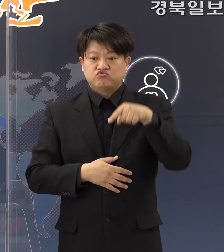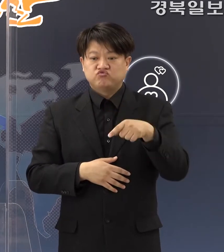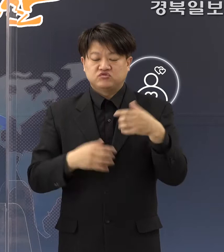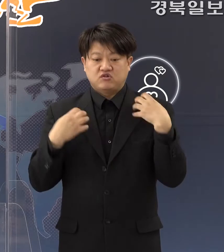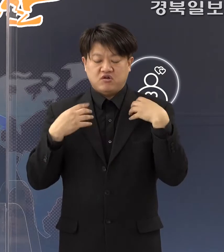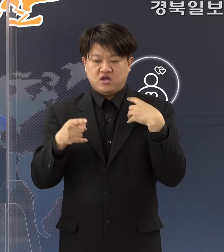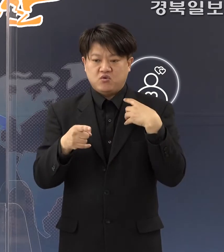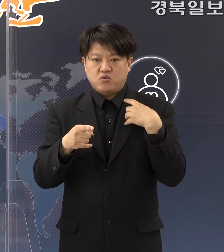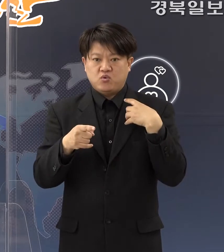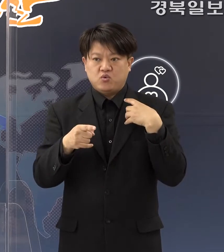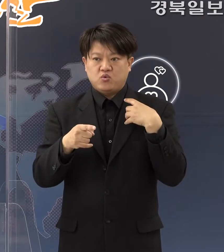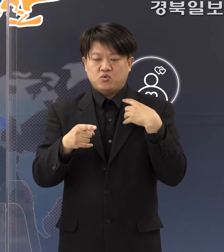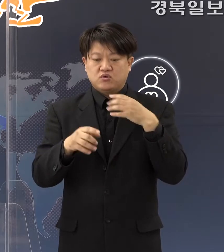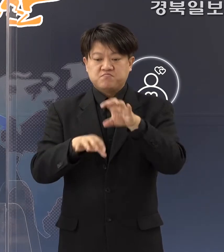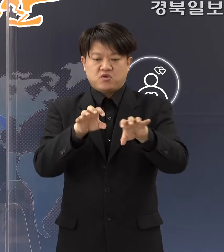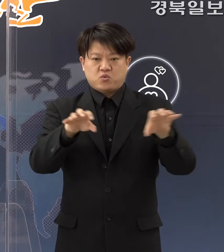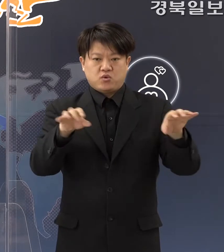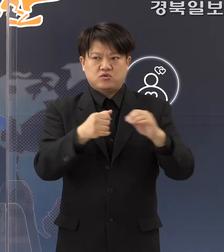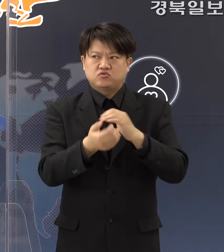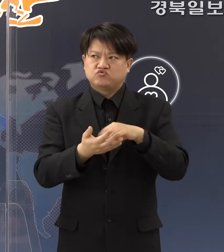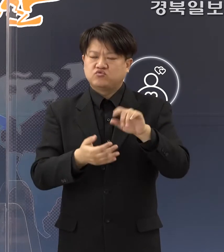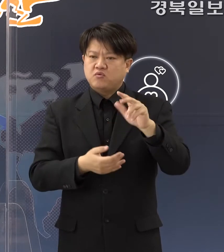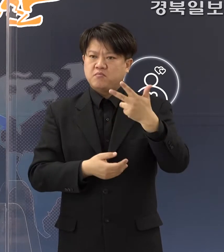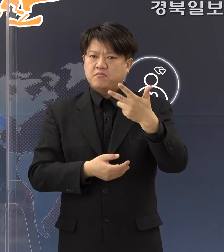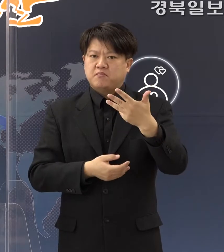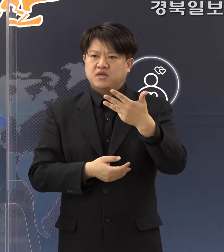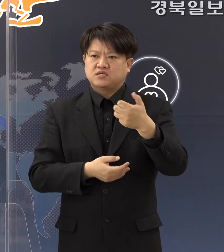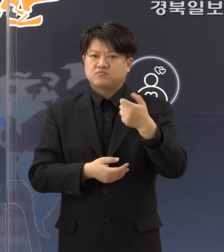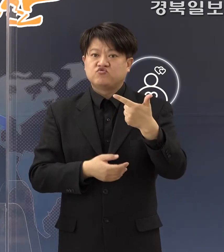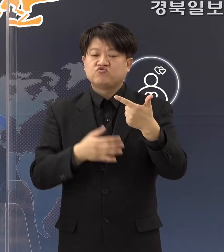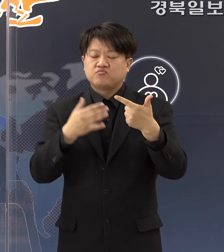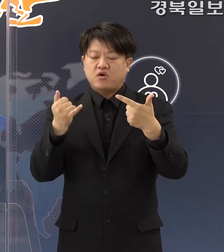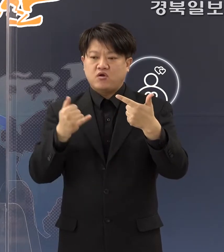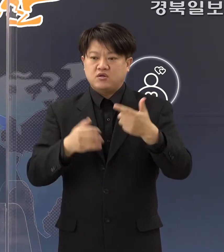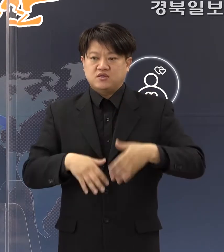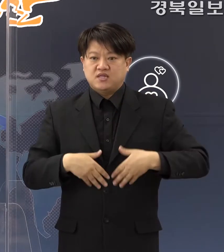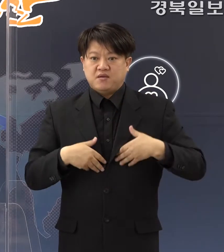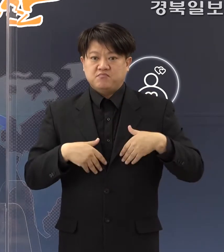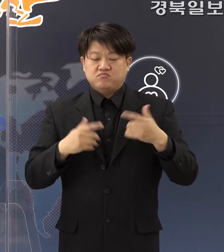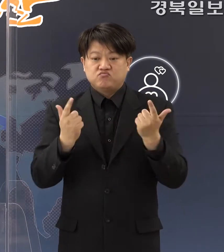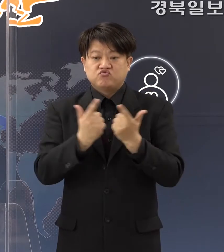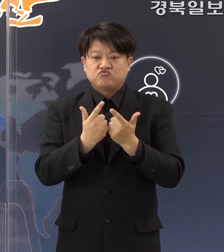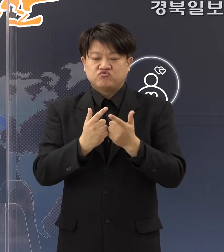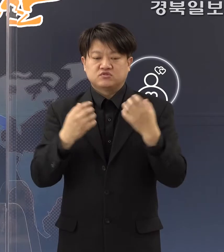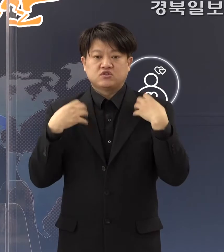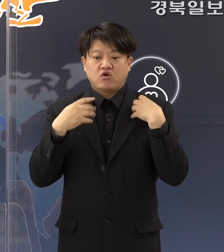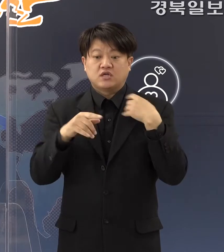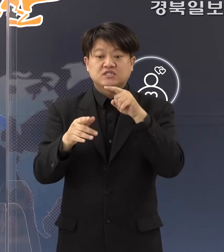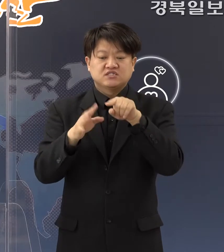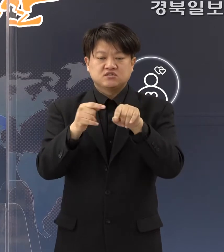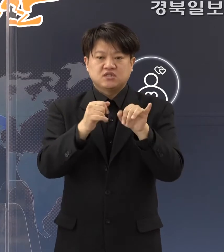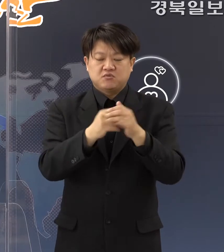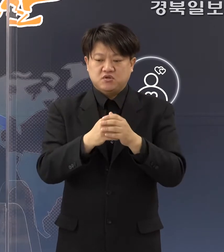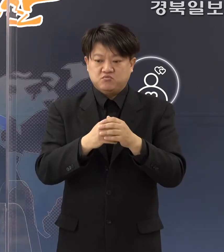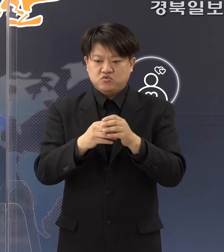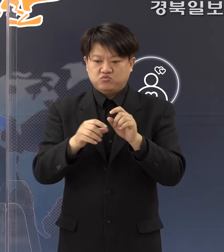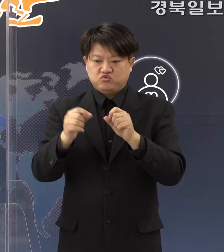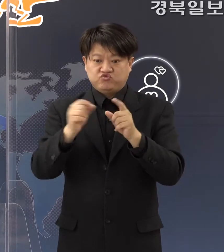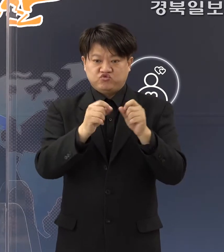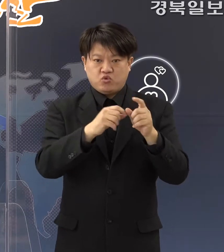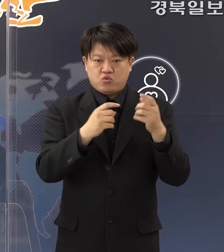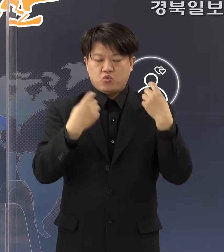생활방역단, 86명이 지금 남북구청에 있습니다. 운영을 해서 저희들 주요 관광지라든지